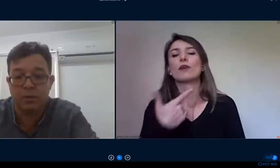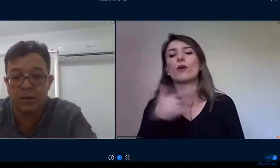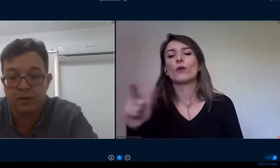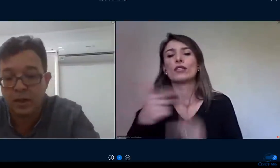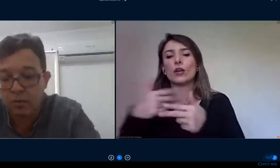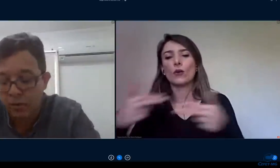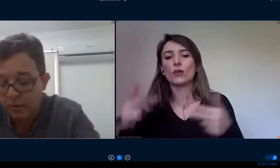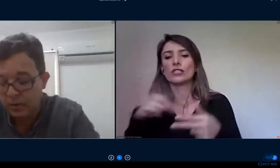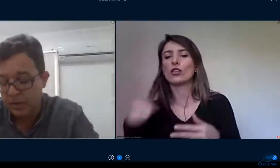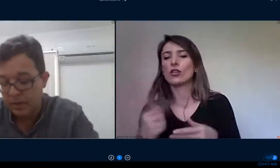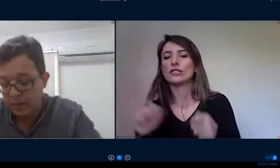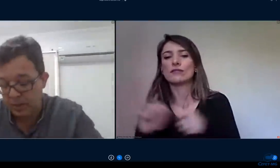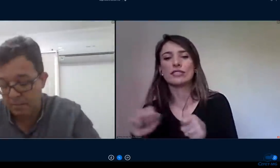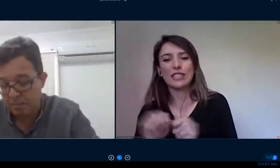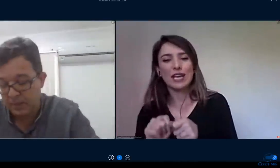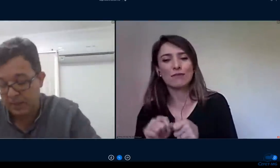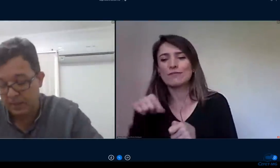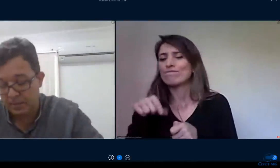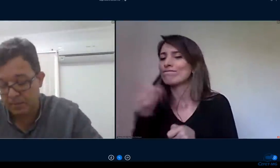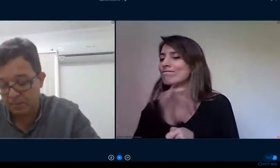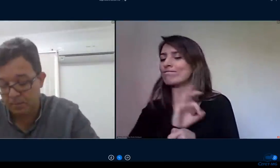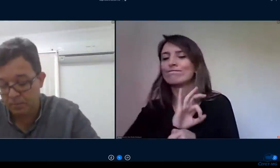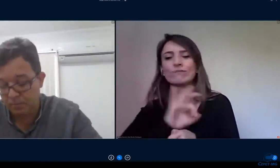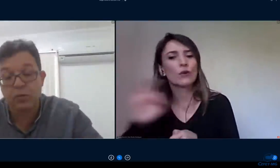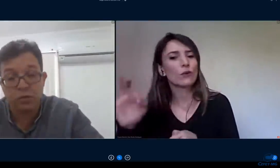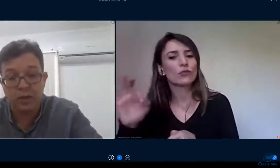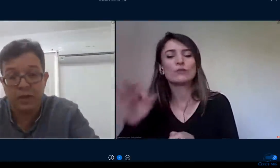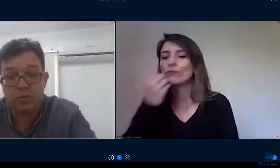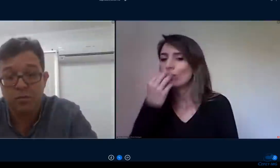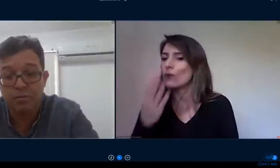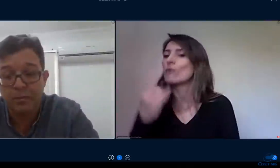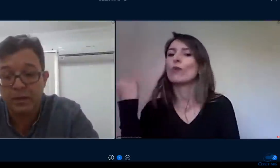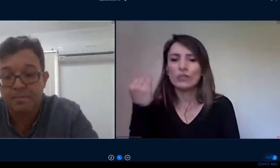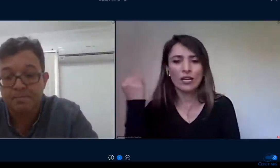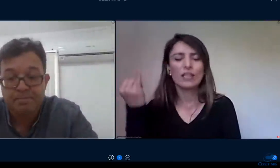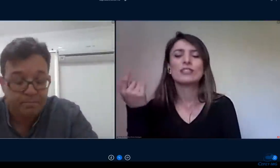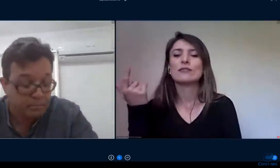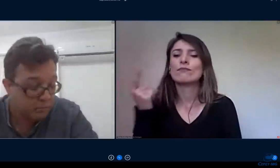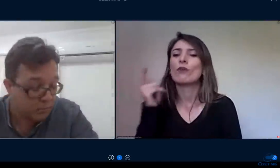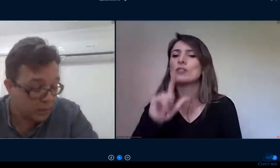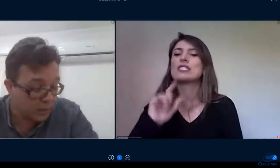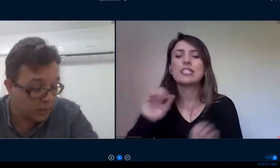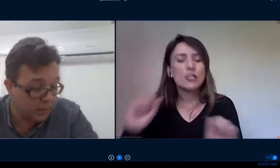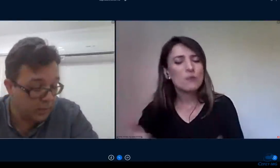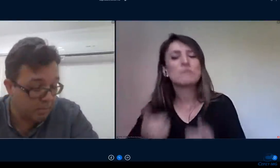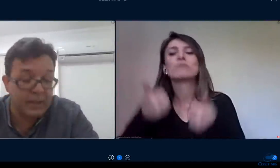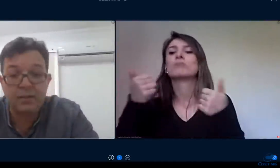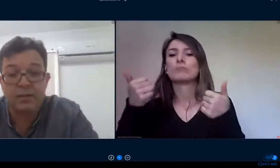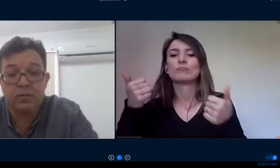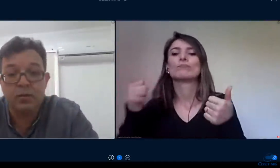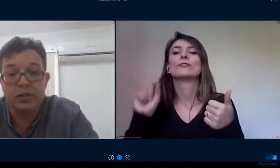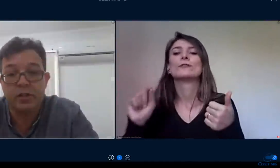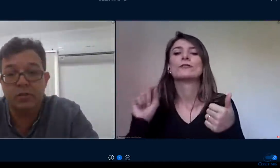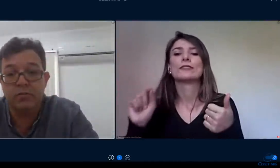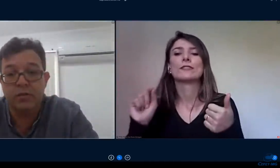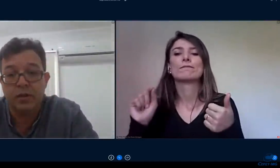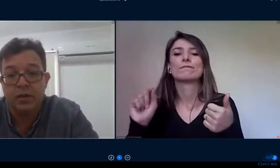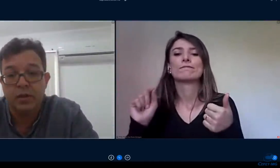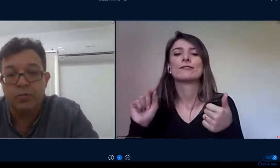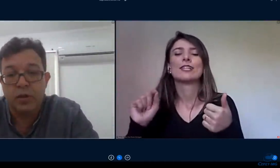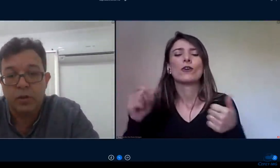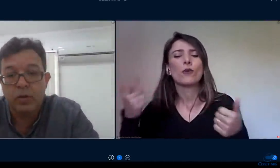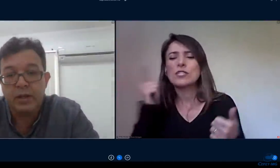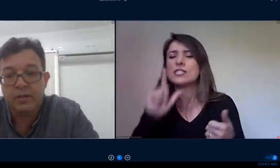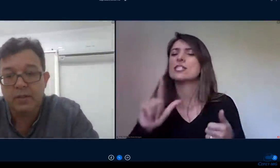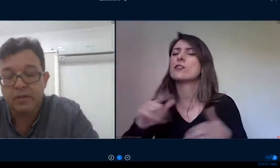fundamental é para sucesso né e para adesão coletiva